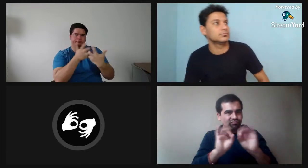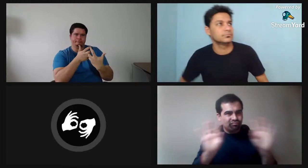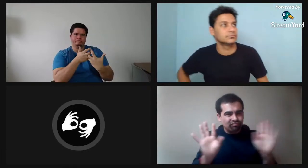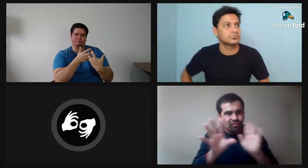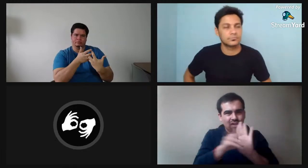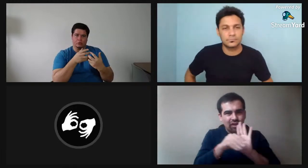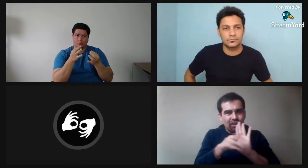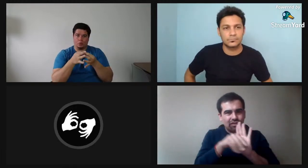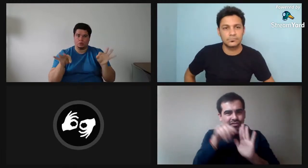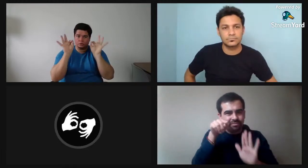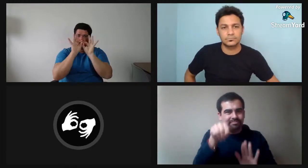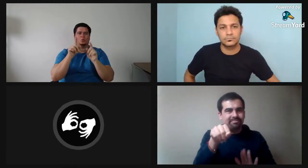poesía. Me parece.